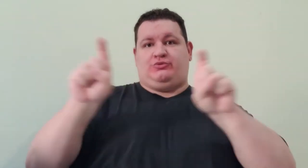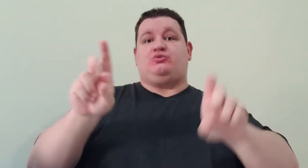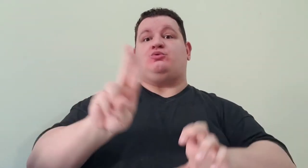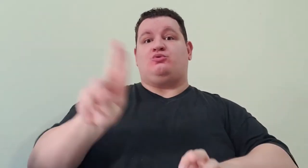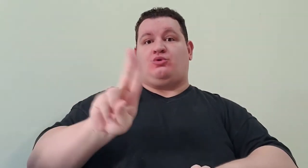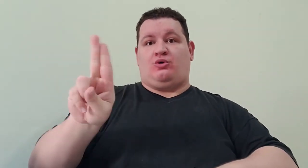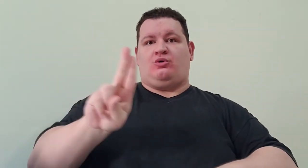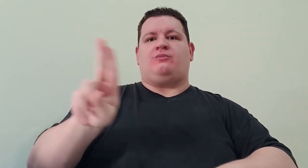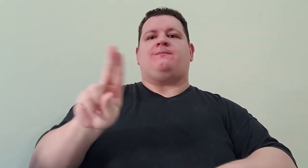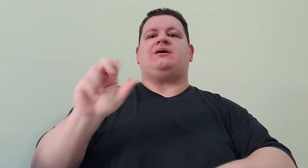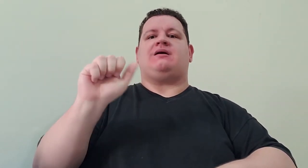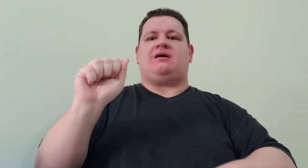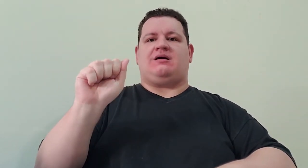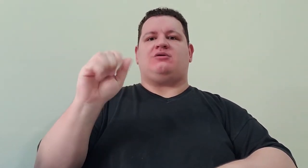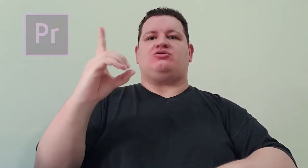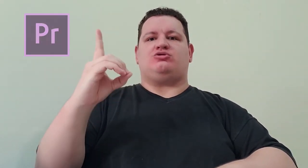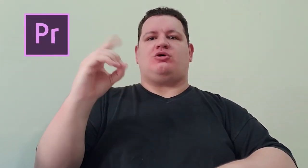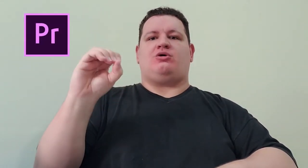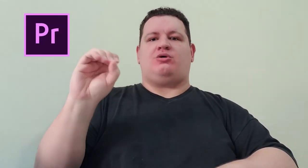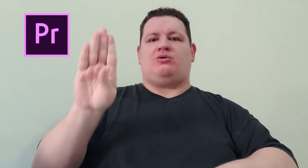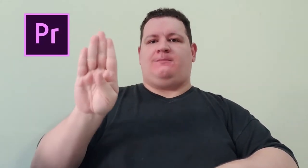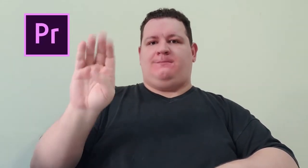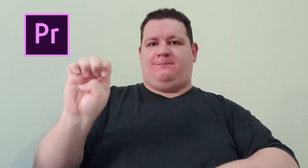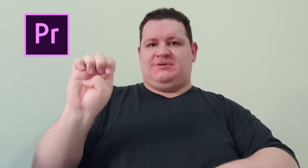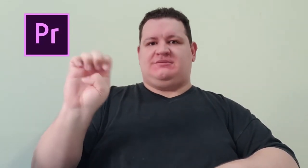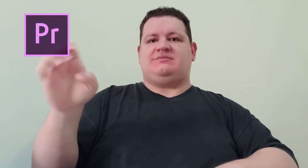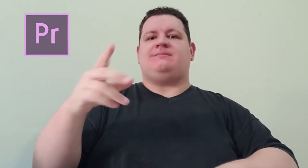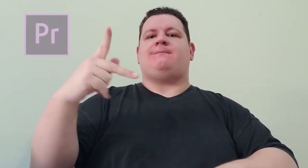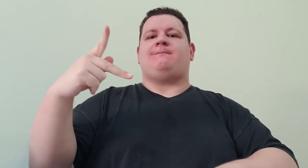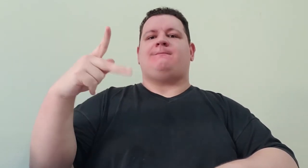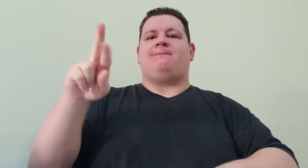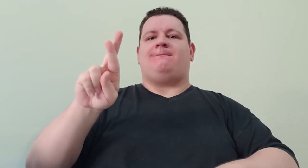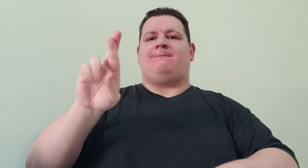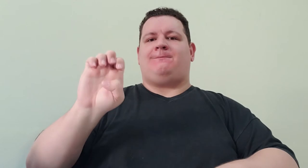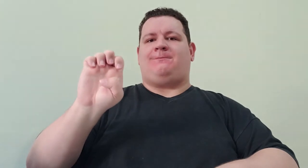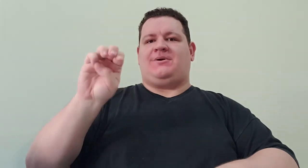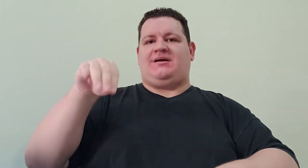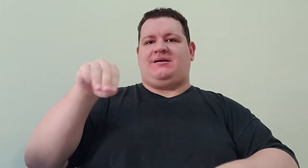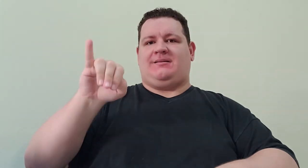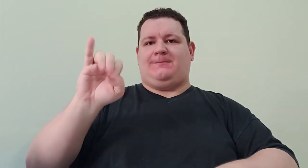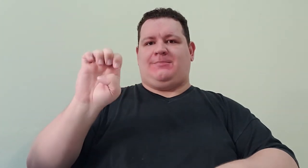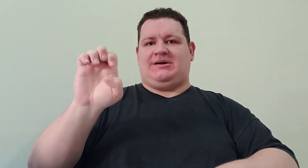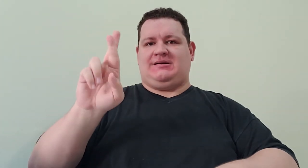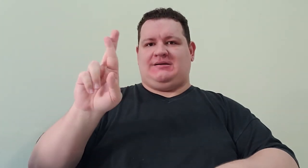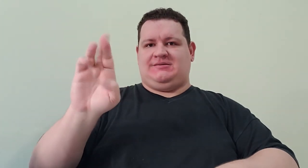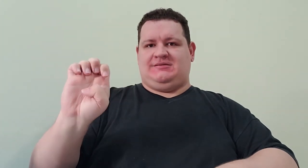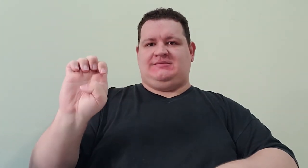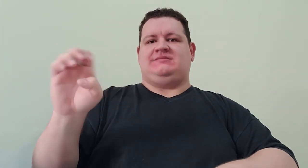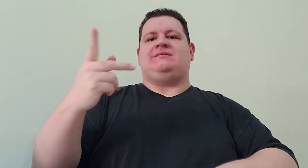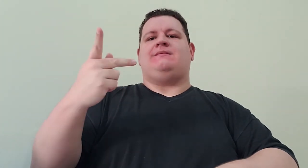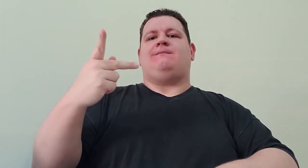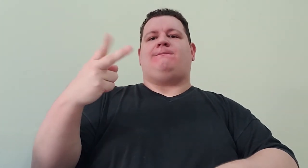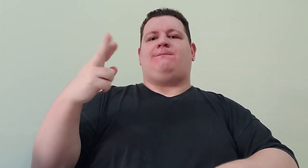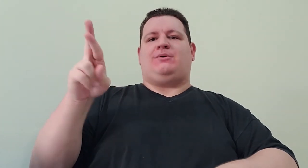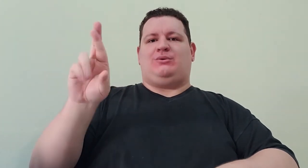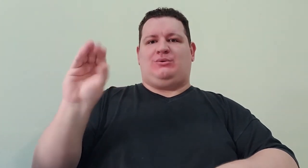uso no computador é o Adobe Faz a datilologia Premiere Pro